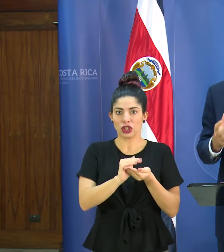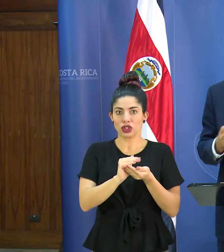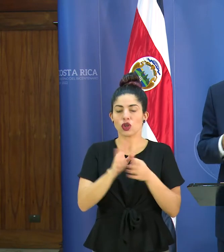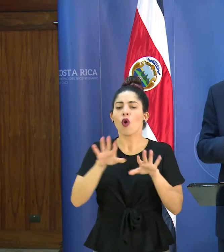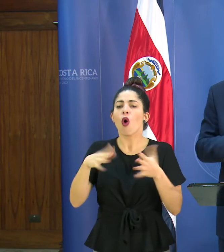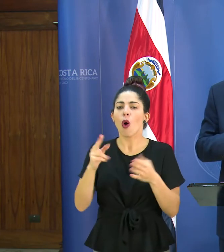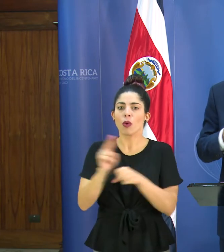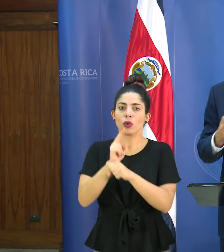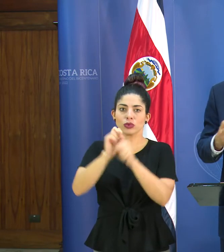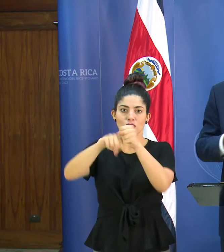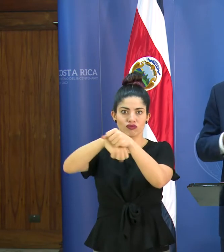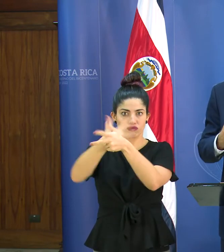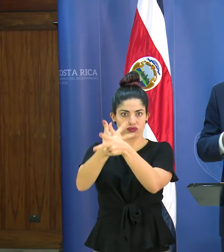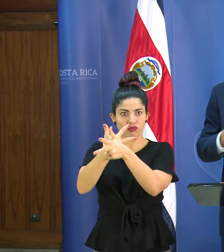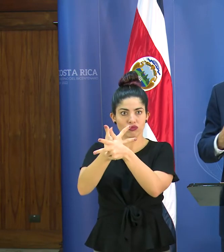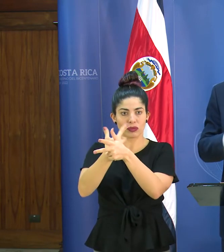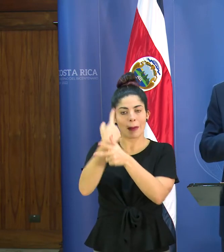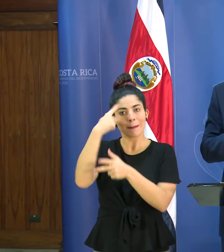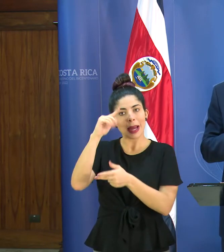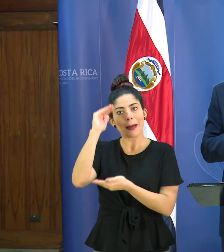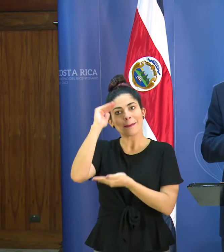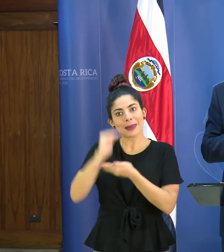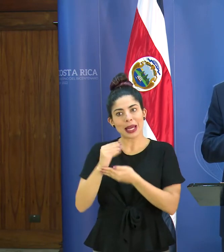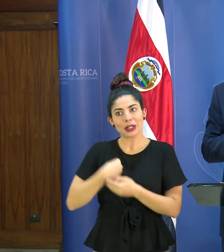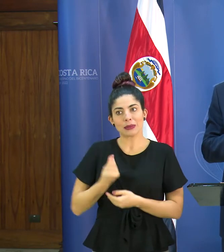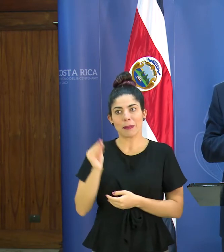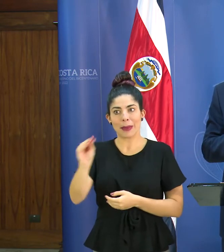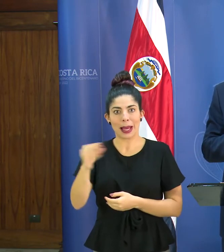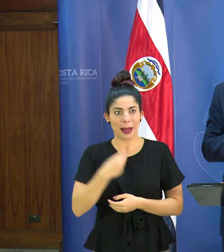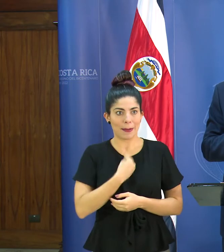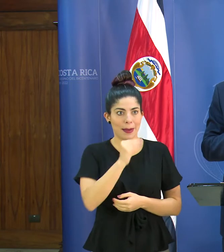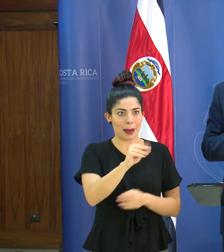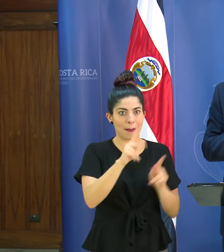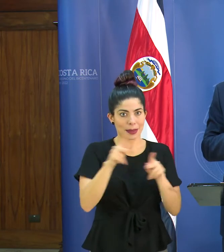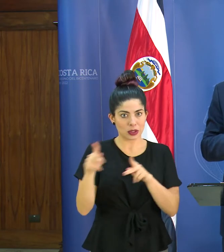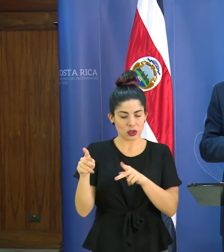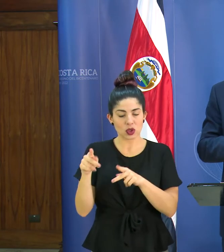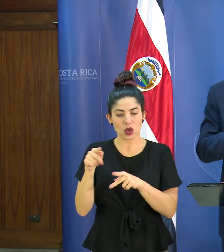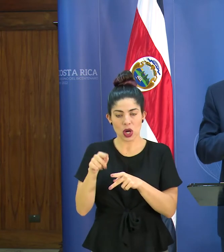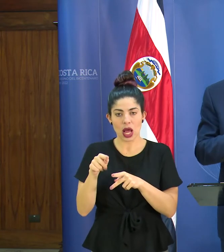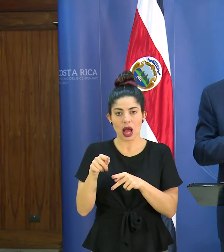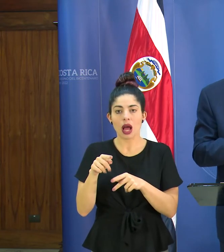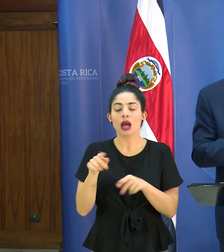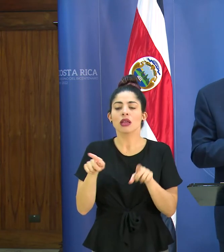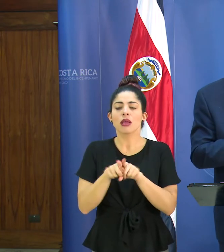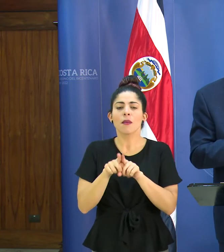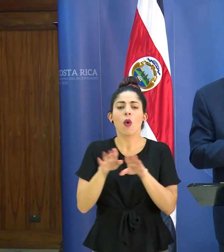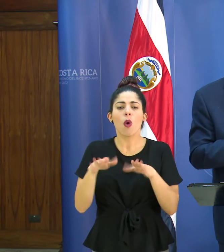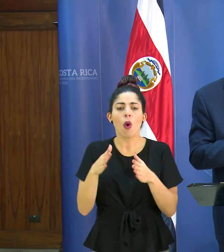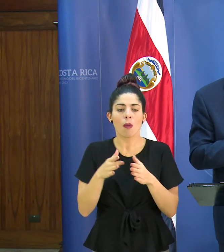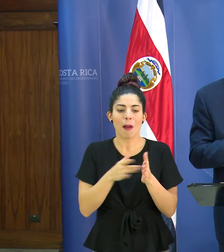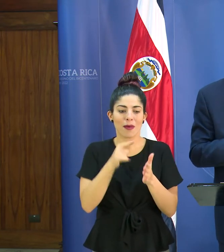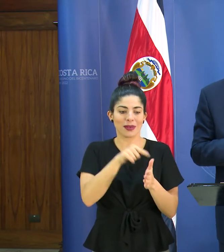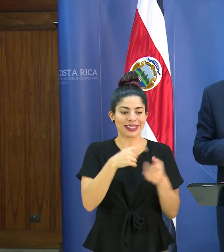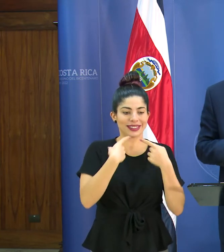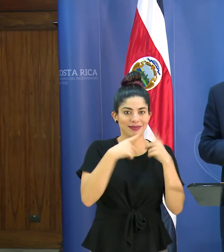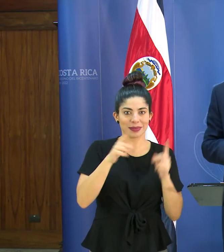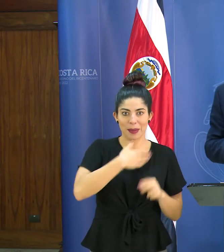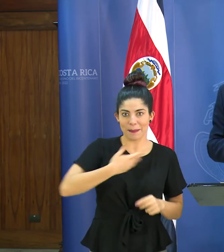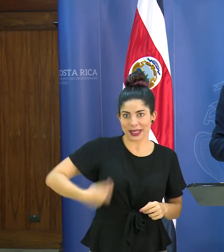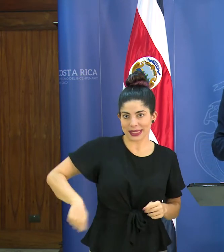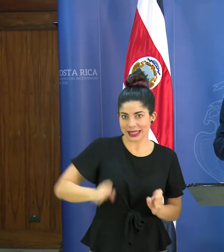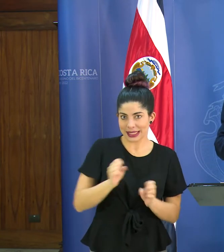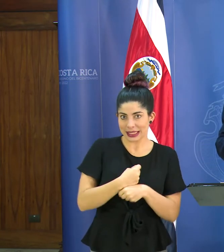videoconferencia para tratar de minimizar el contacto persona a persona y de nuevo aprovechar las directrices del presidente de la